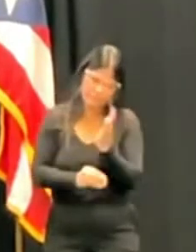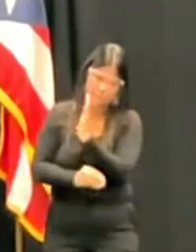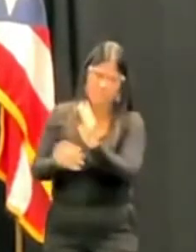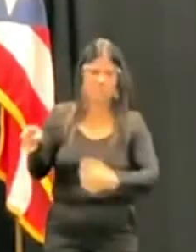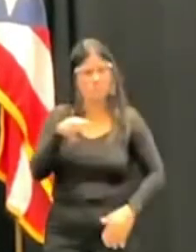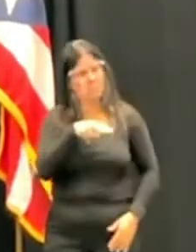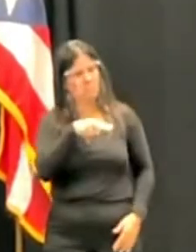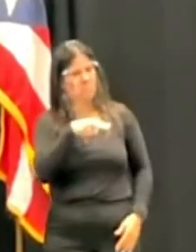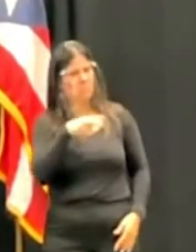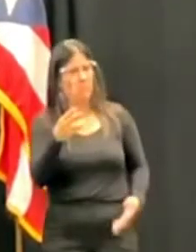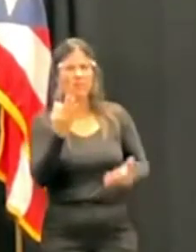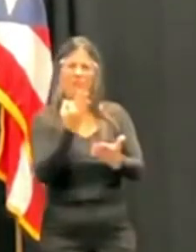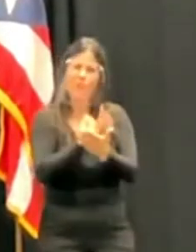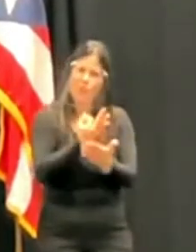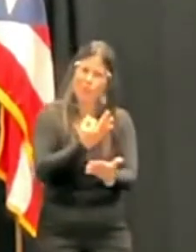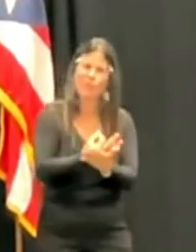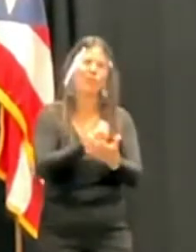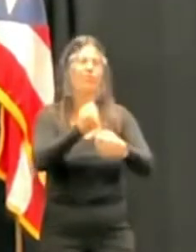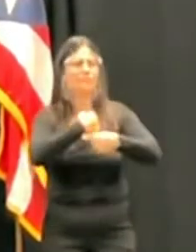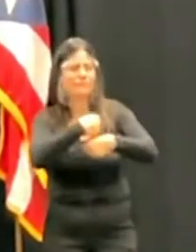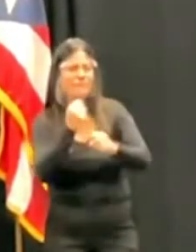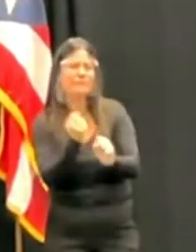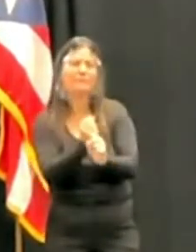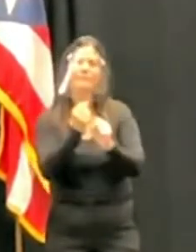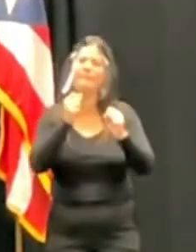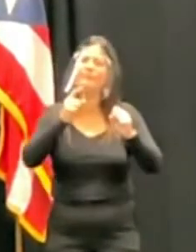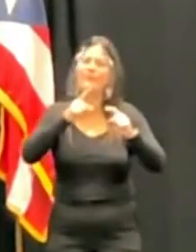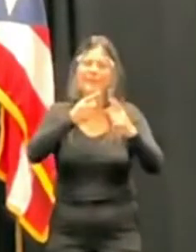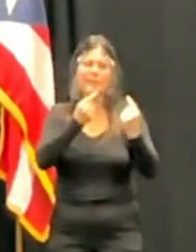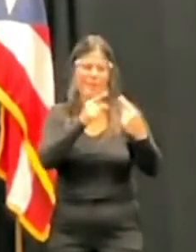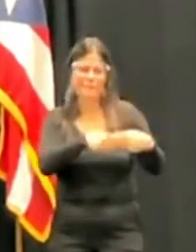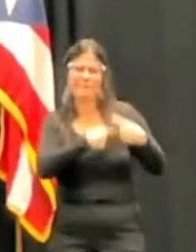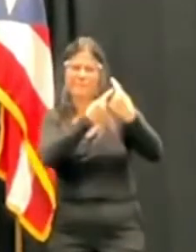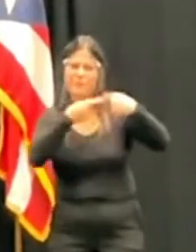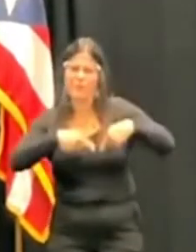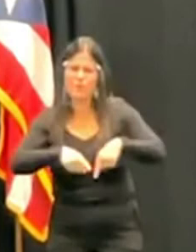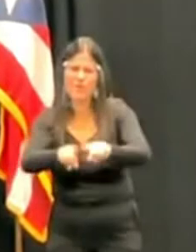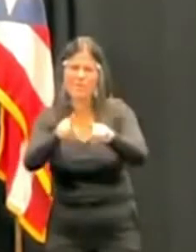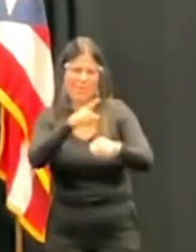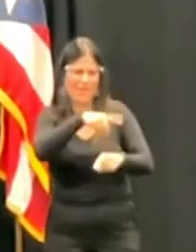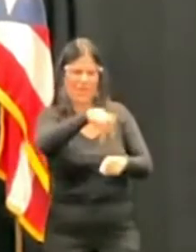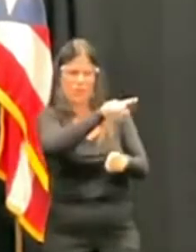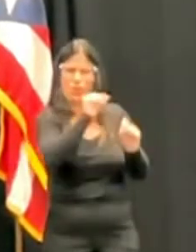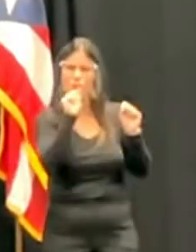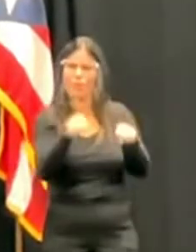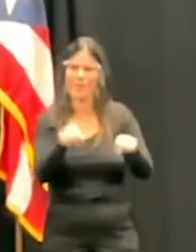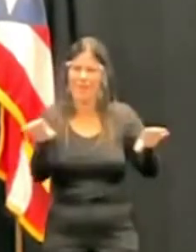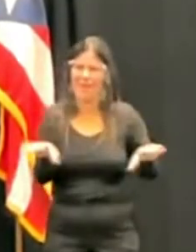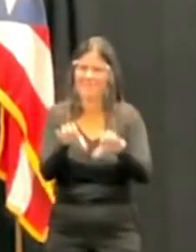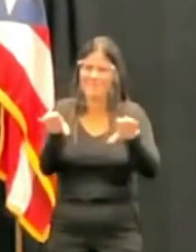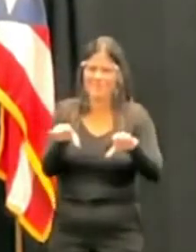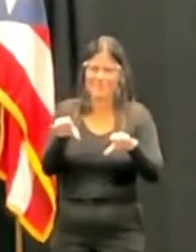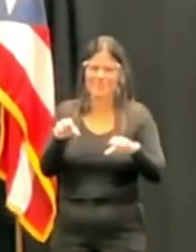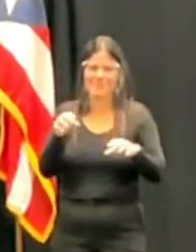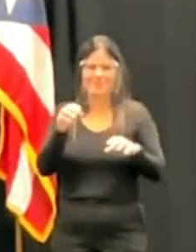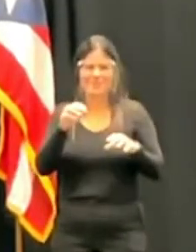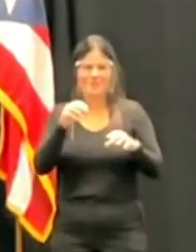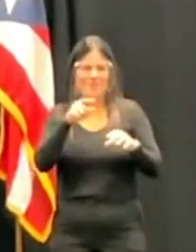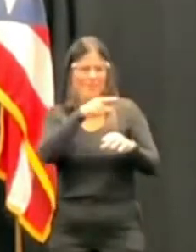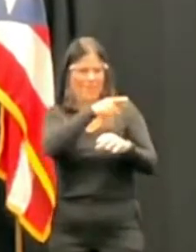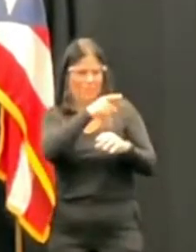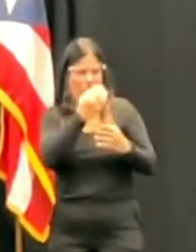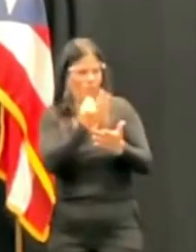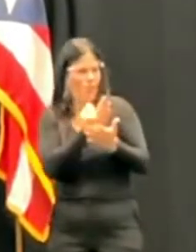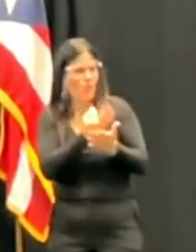está creando para que los municipios puedan hacer sus obras con los fondos federales que van a llegar en los próximos 10 años,